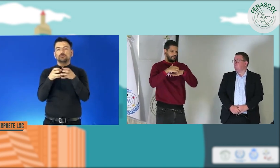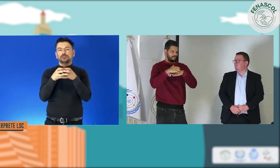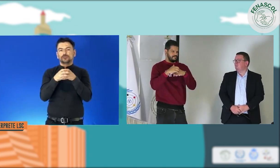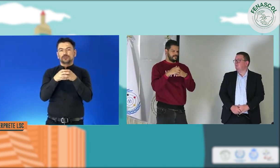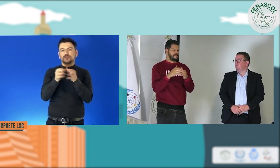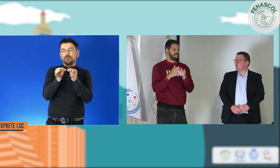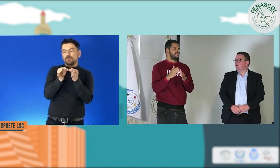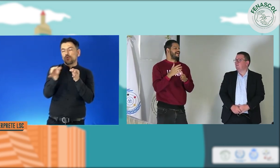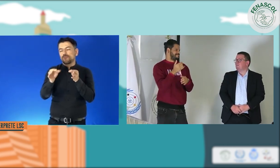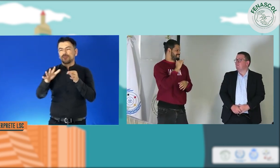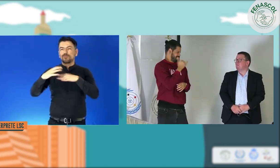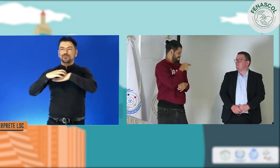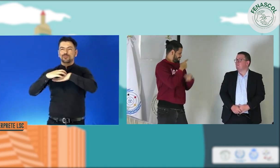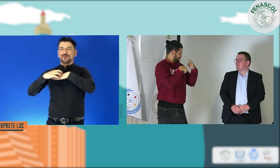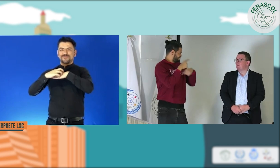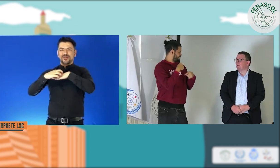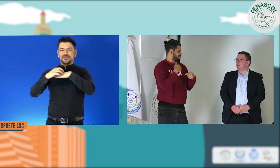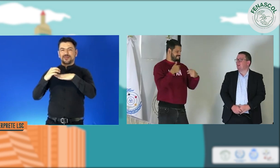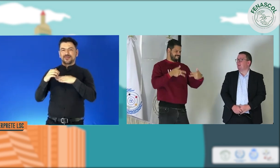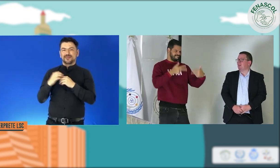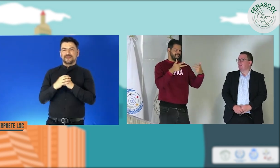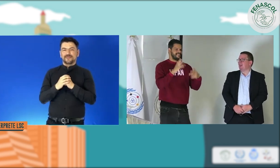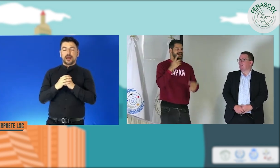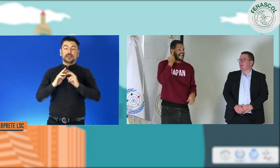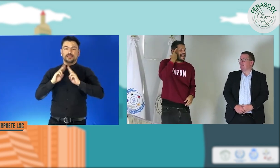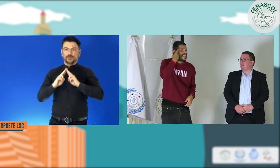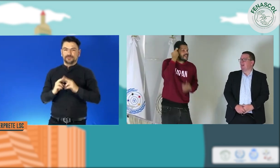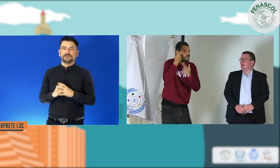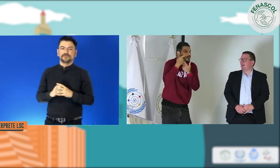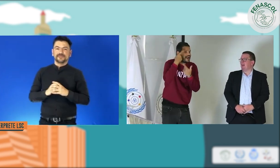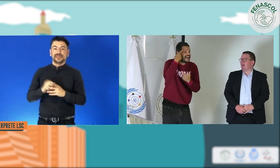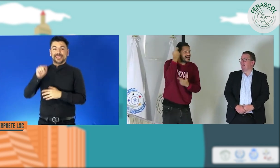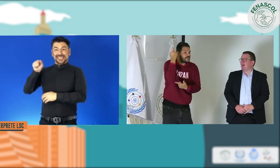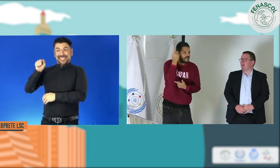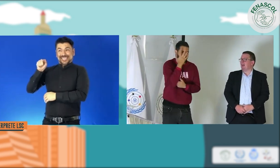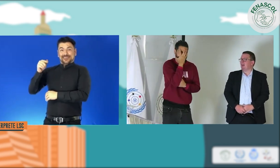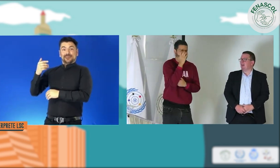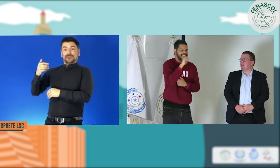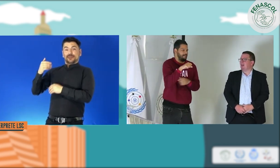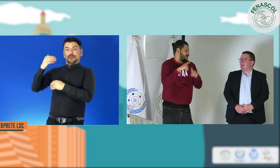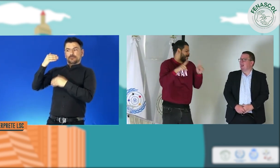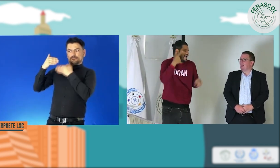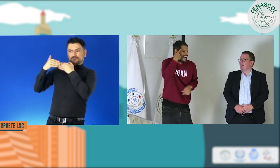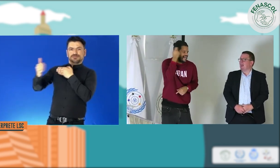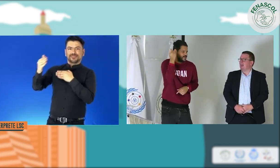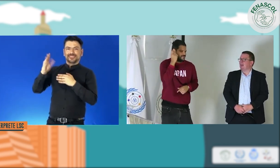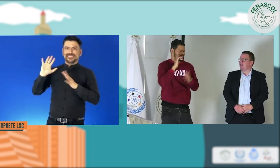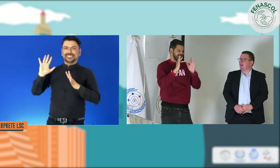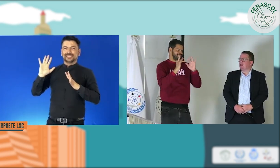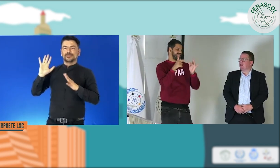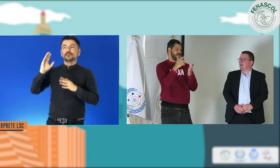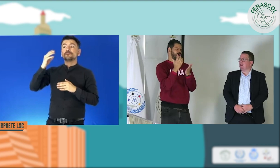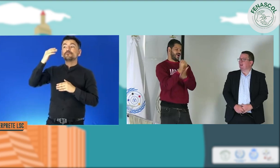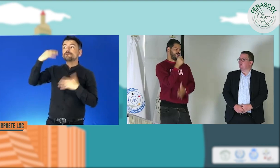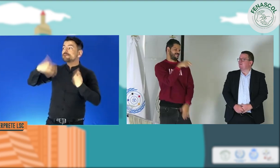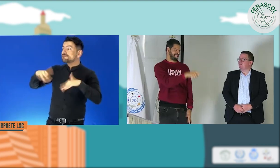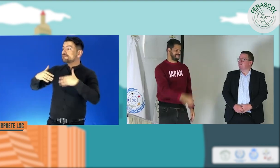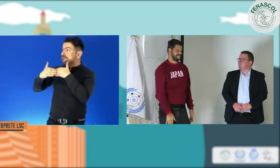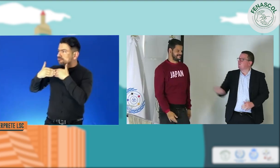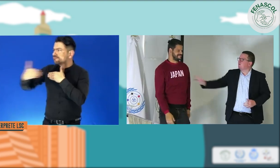departamento del Tolima. Como lo acabas de mencionar, sí, fue un reto, un poco de pena, pero lo logramos gracias al